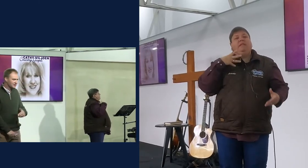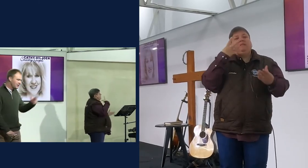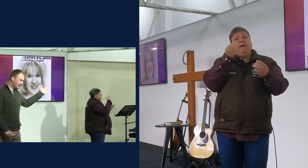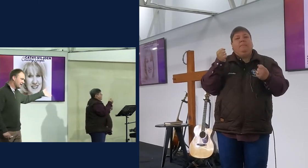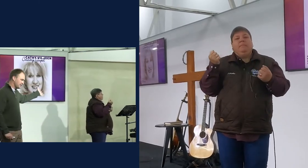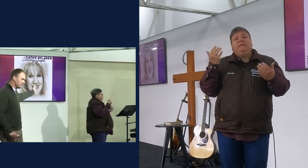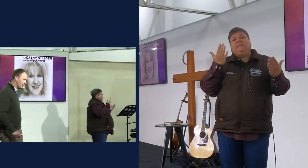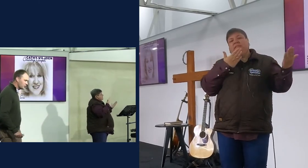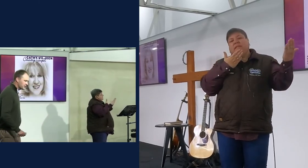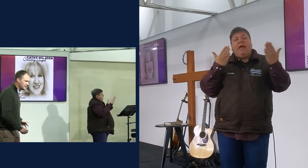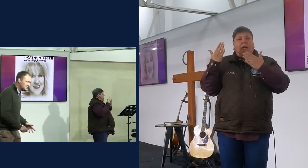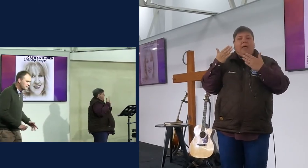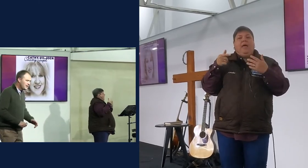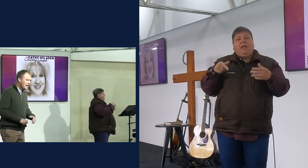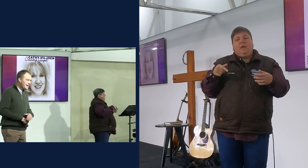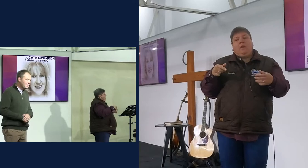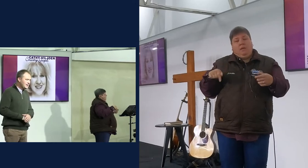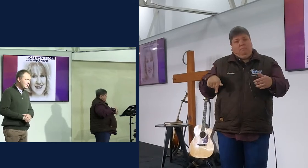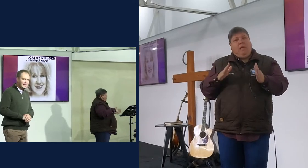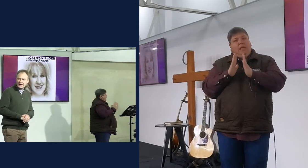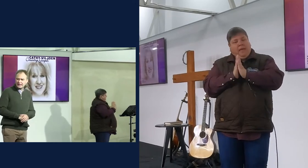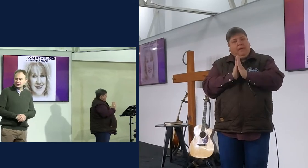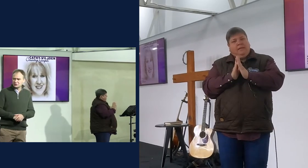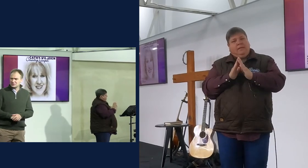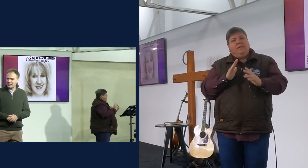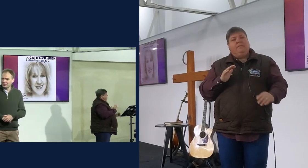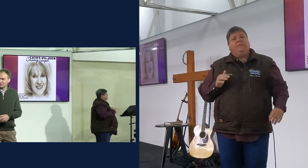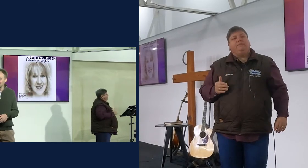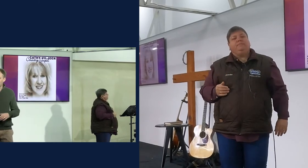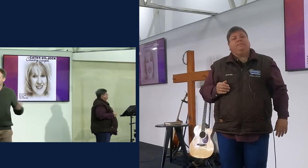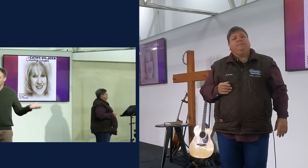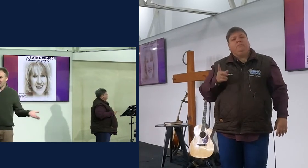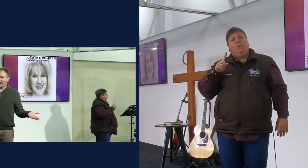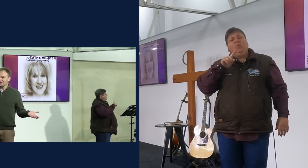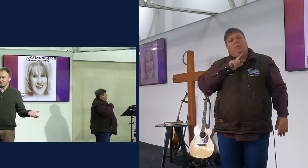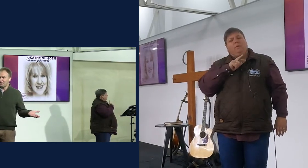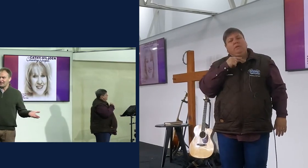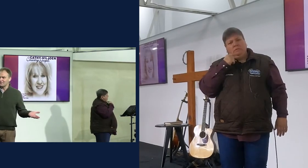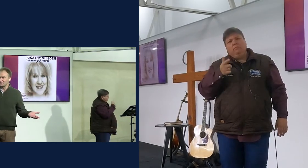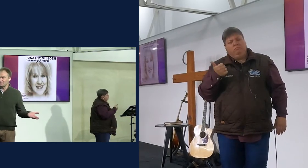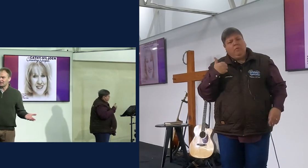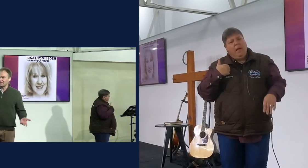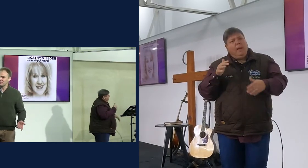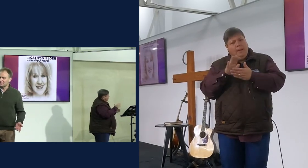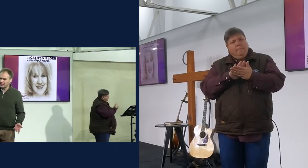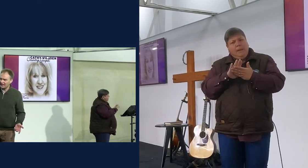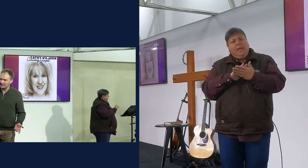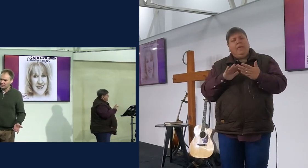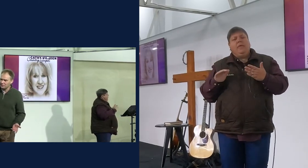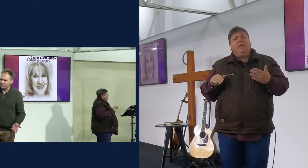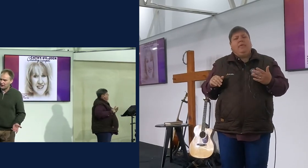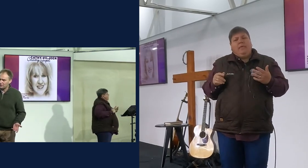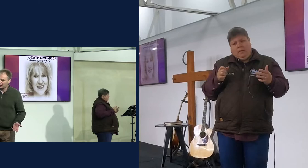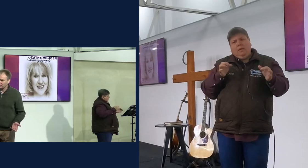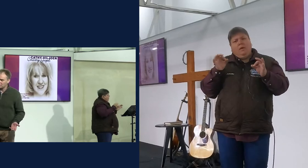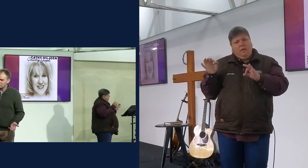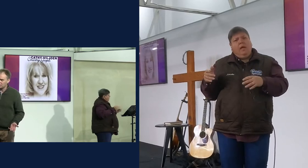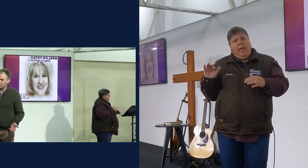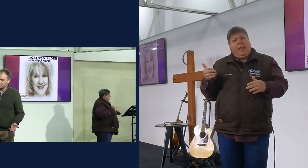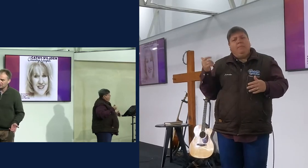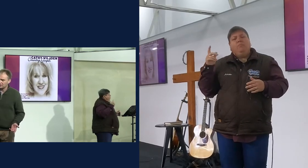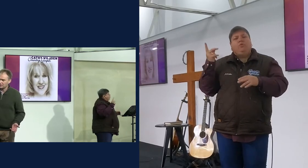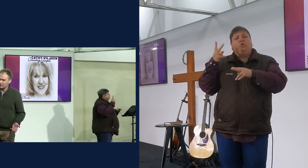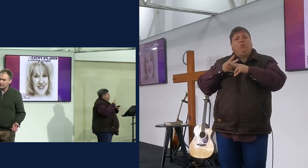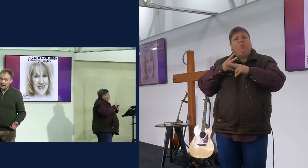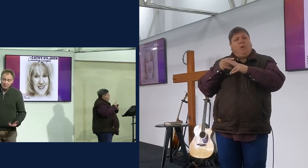orkest, wat nie Kenneth nie, maar hulle orkest, en, en, to sê die doem nie, hy is so blij, iemand kom meld aan, want hy wil hierdie, iemand moet die vrouwe badkamers